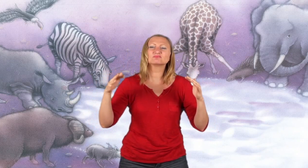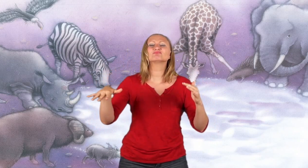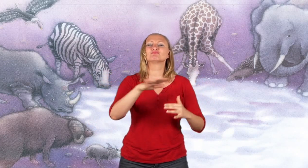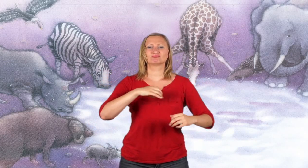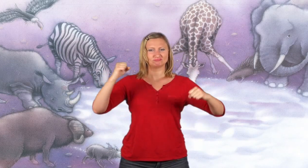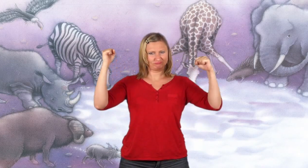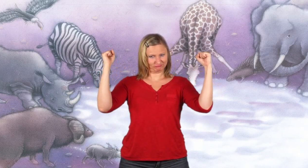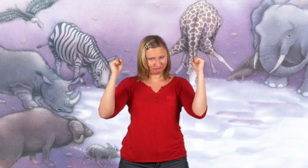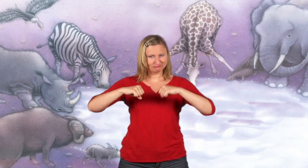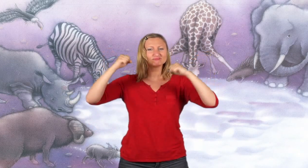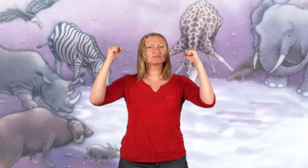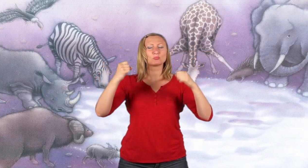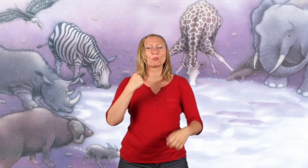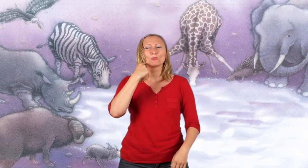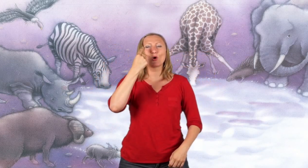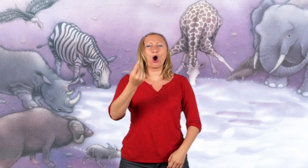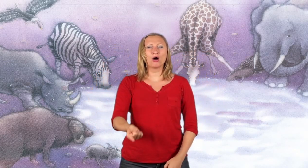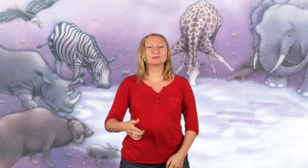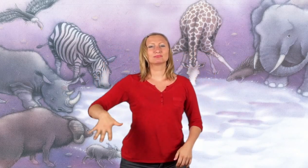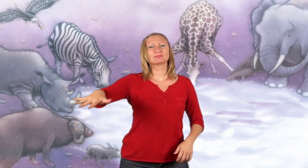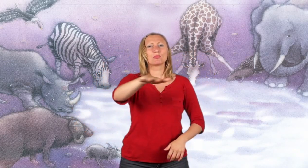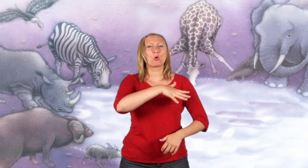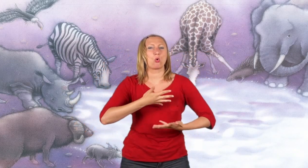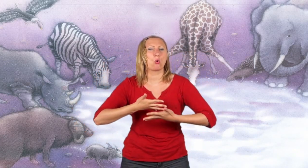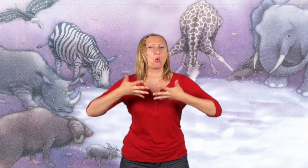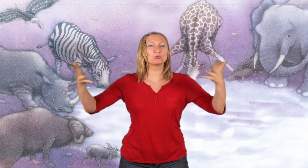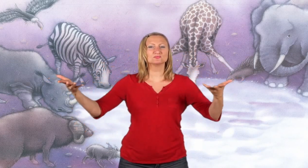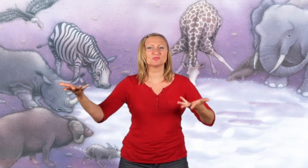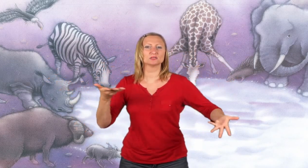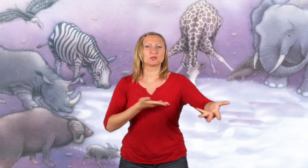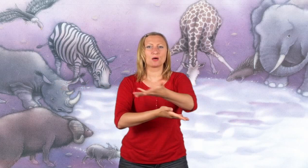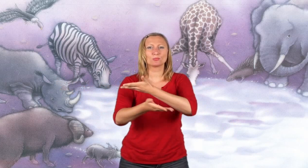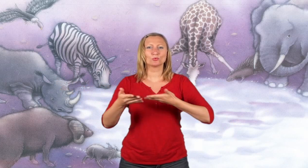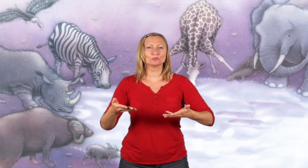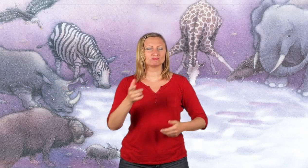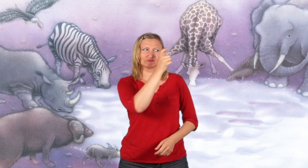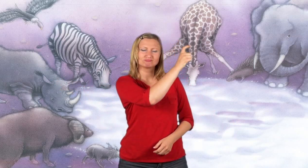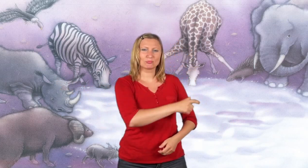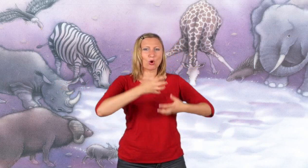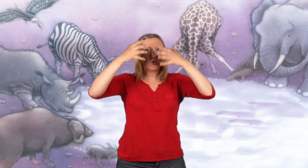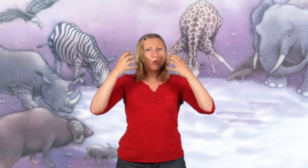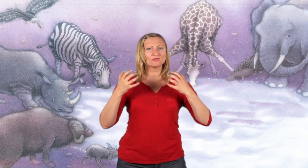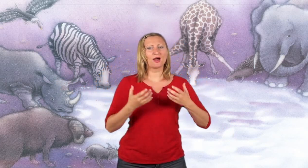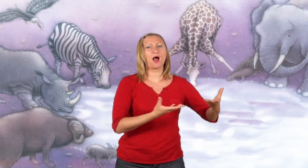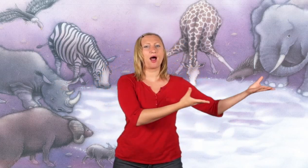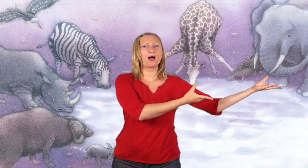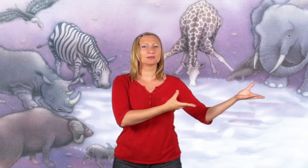Die Tiere beschlossen, am nächsten Tag eine große Versammlung abzuhalten, um den Löwen wieder als ihren